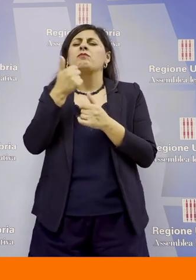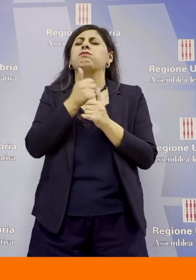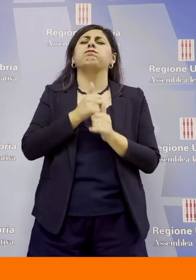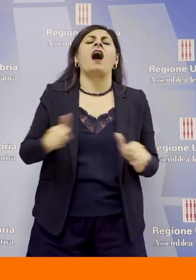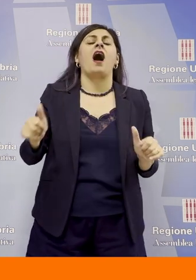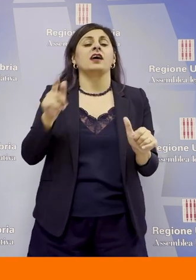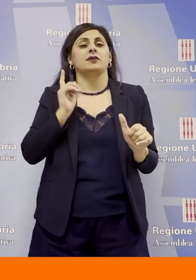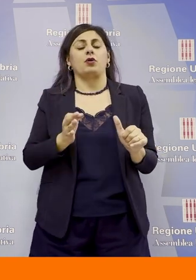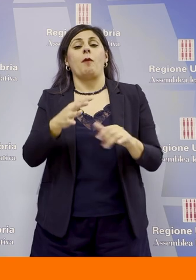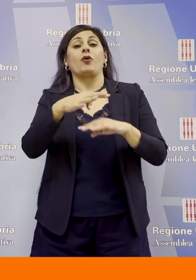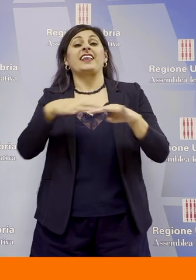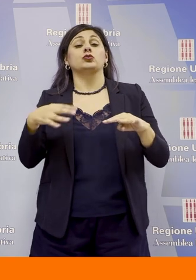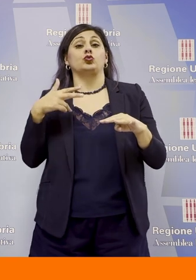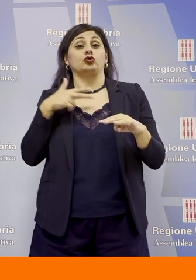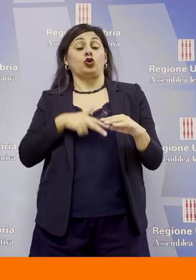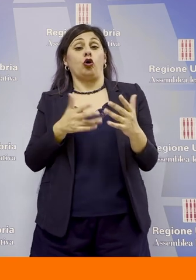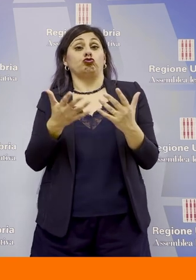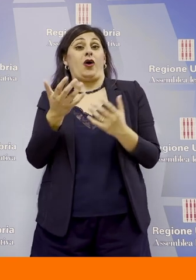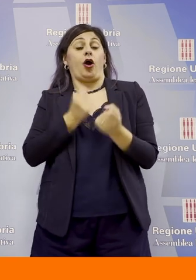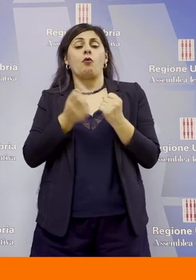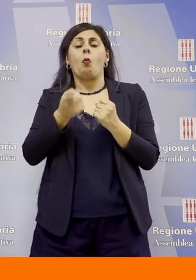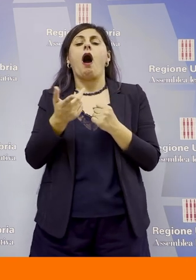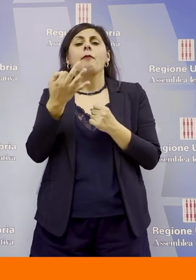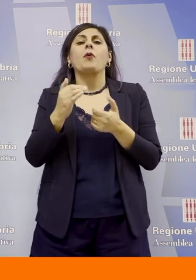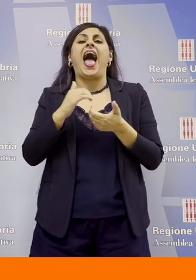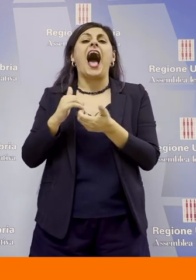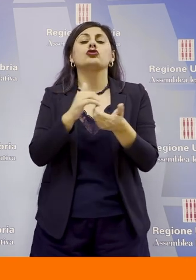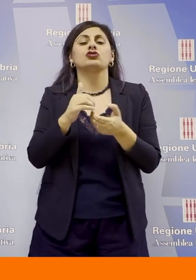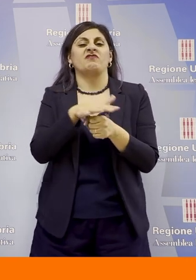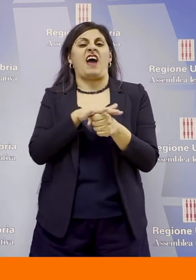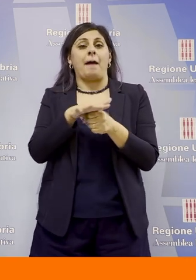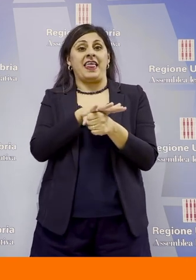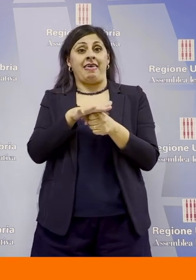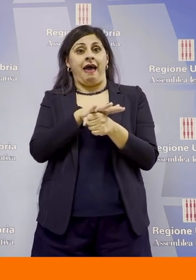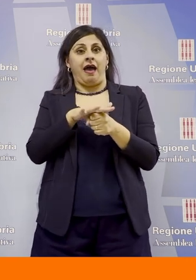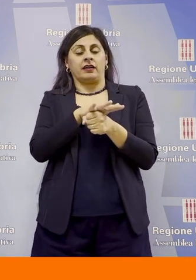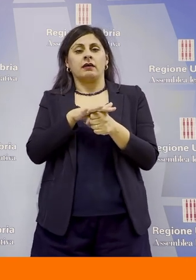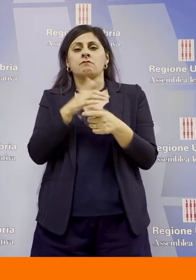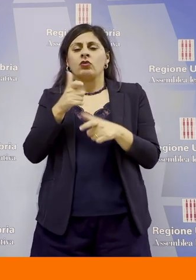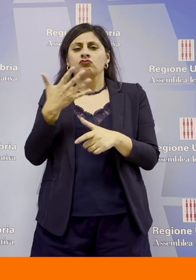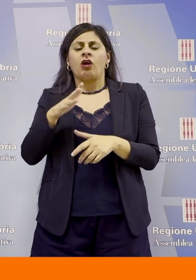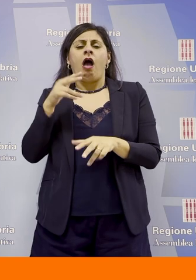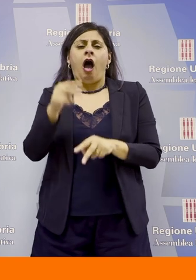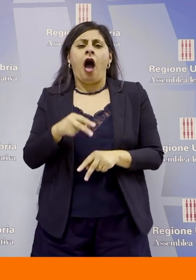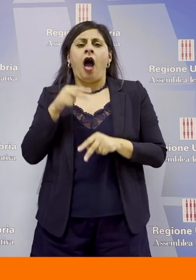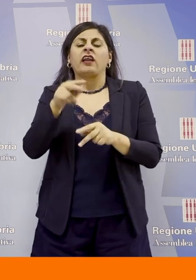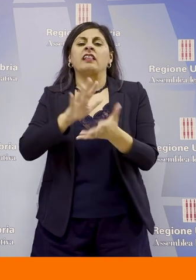tessuto socio-economico che è l'associazionismo familiare che per tanto tempo si è preso in carico quella che è l